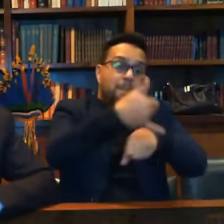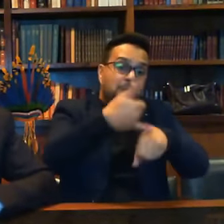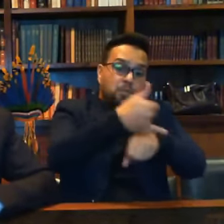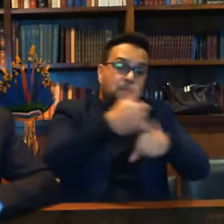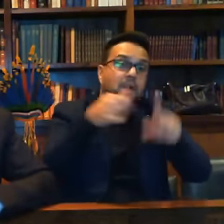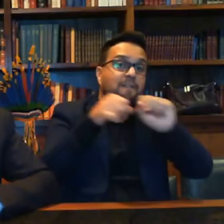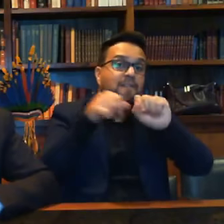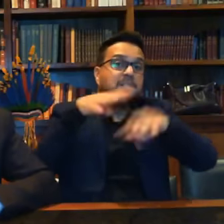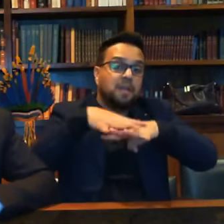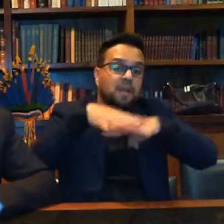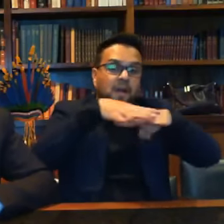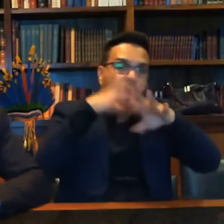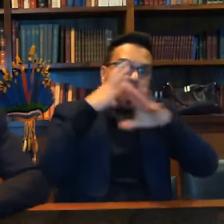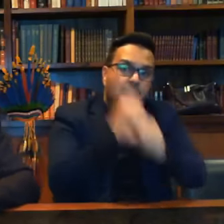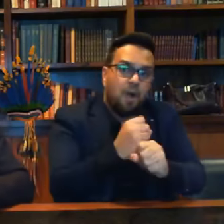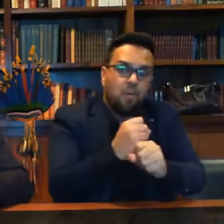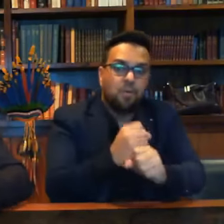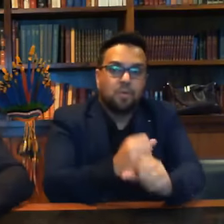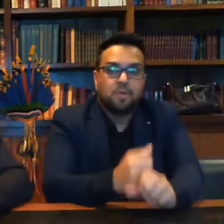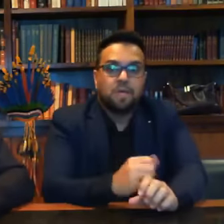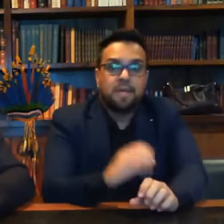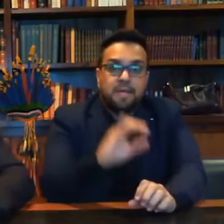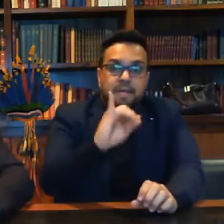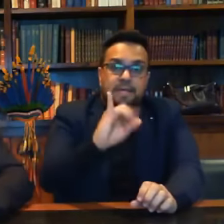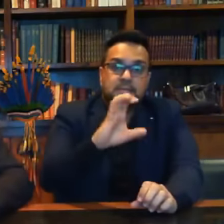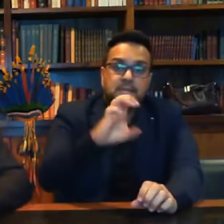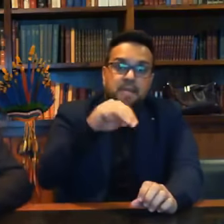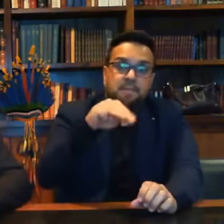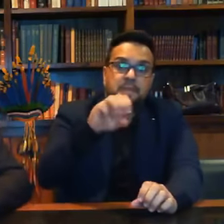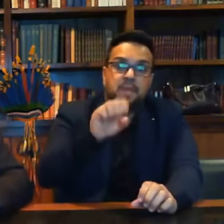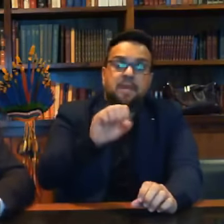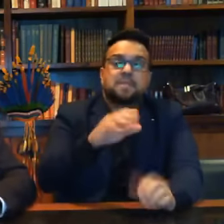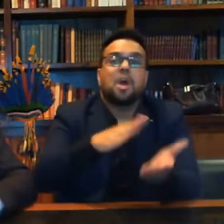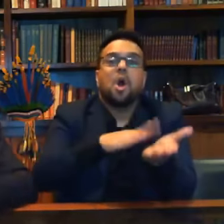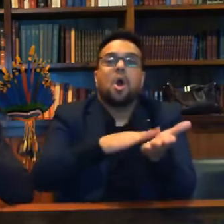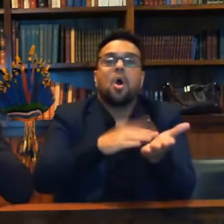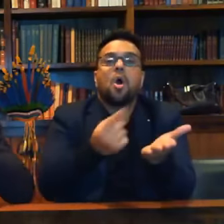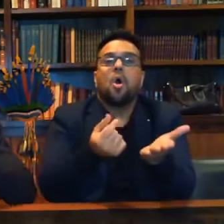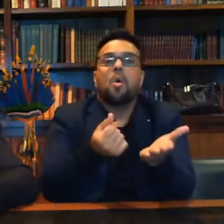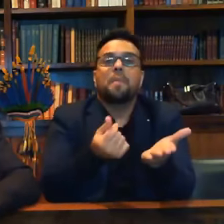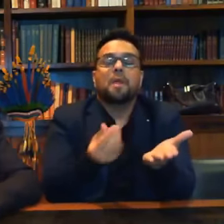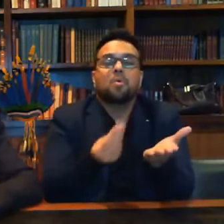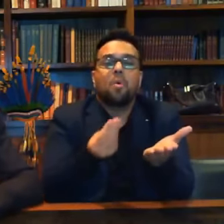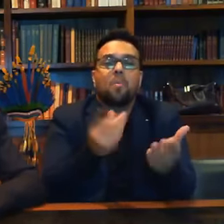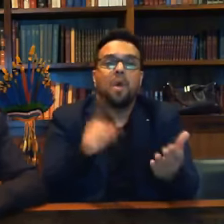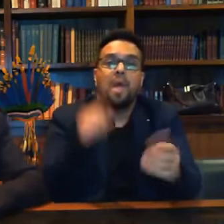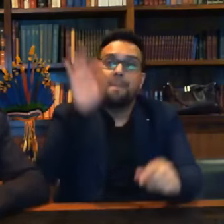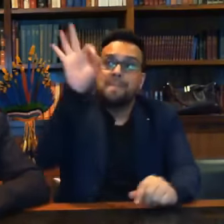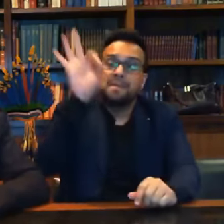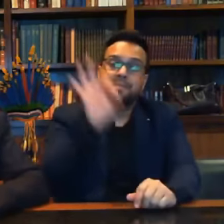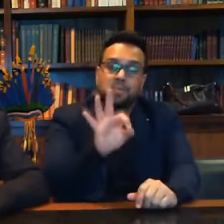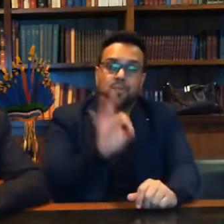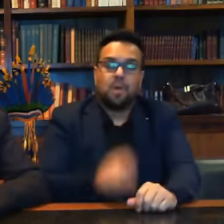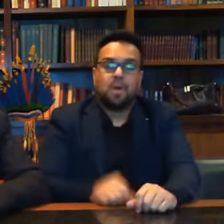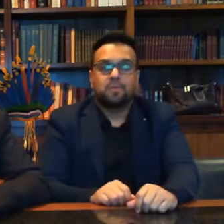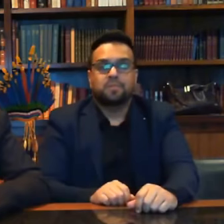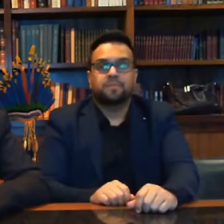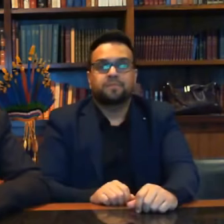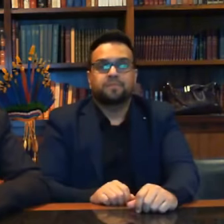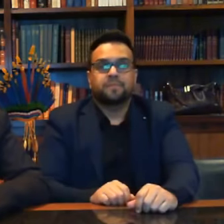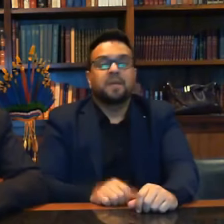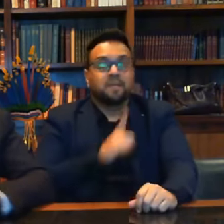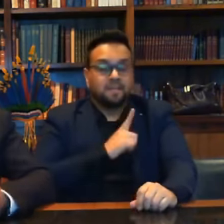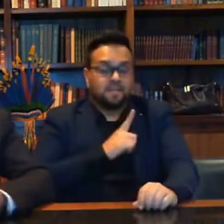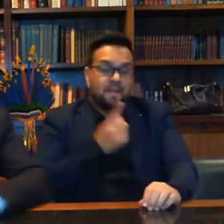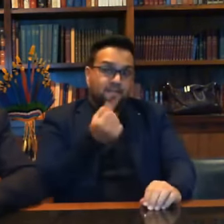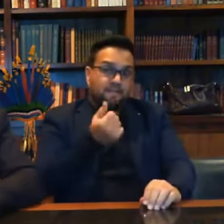para mim. E o ICMS como é cobrado? É um percentual hoje em dia. É em cima do preço médio